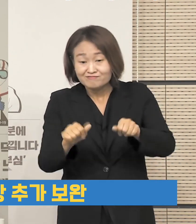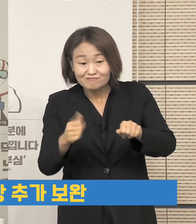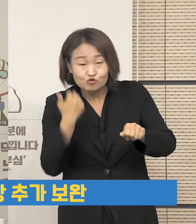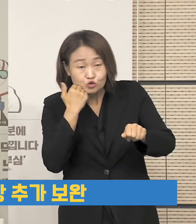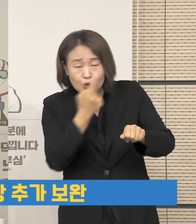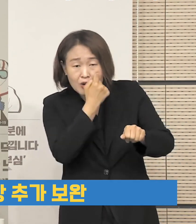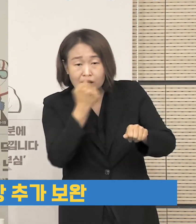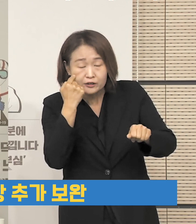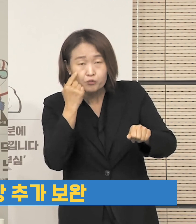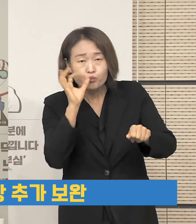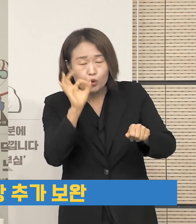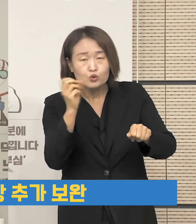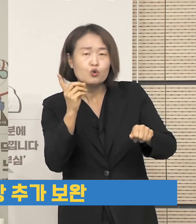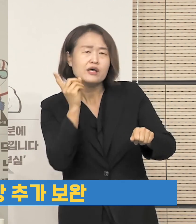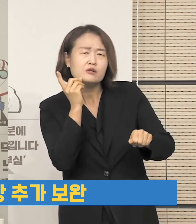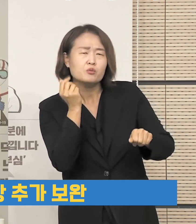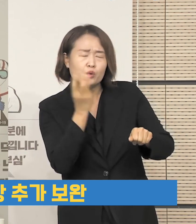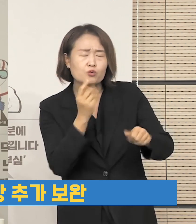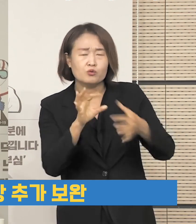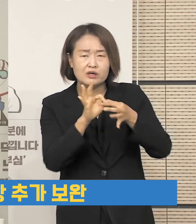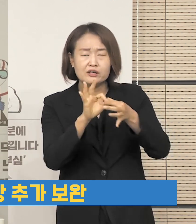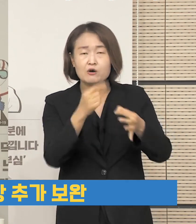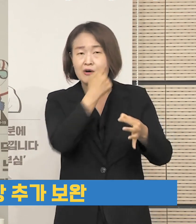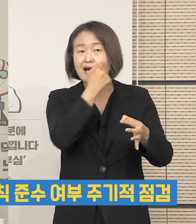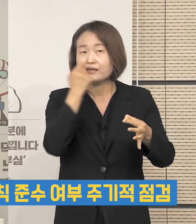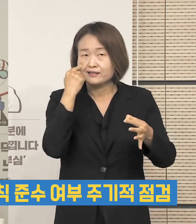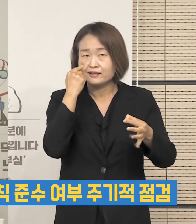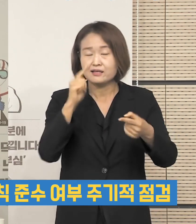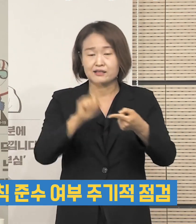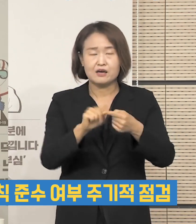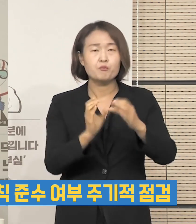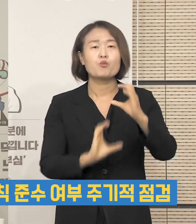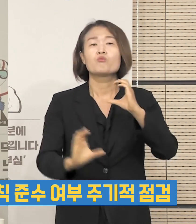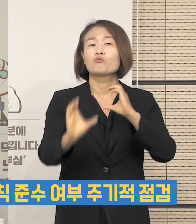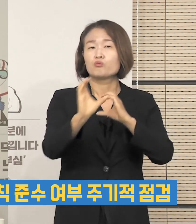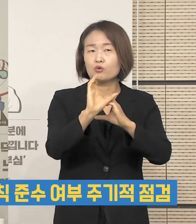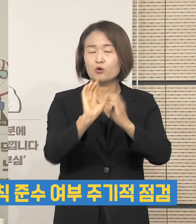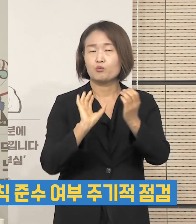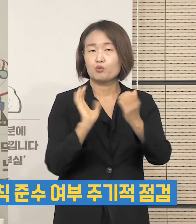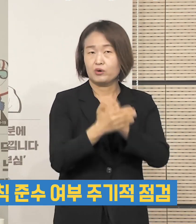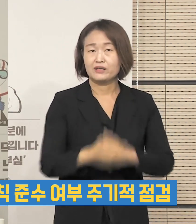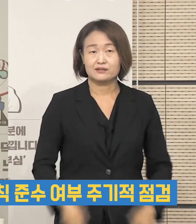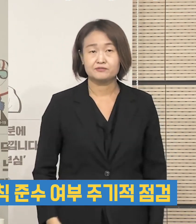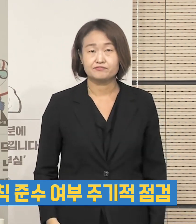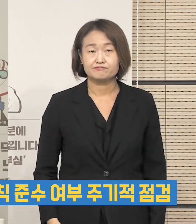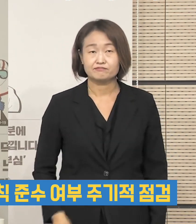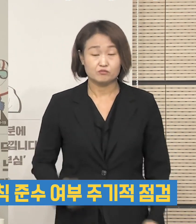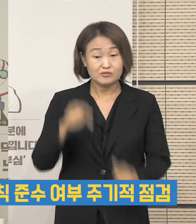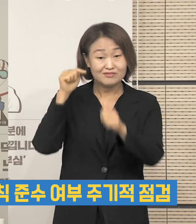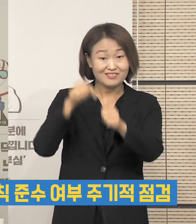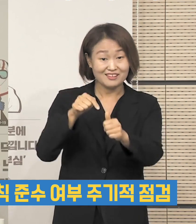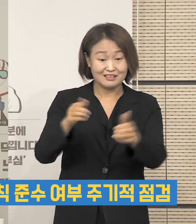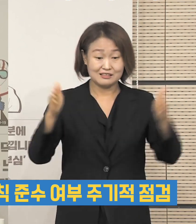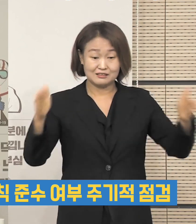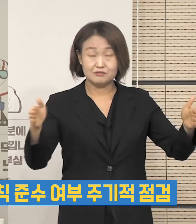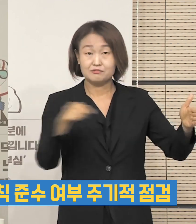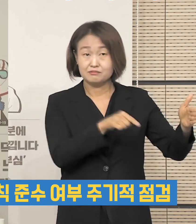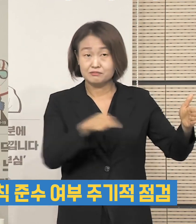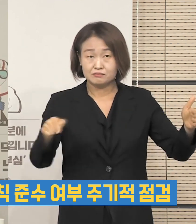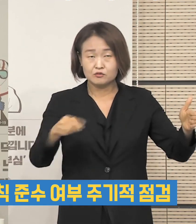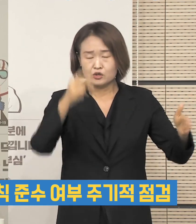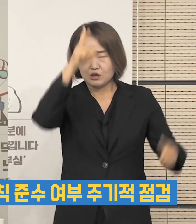같은 준수사항을 보완하였습니다. 각 지자체에서는 행정명령 시행 기간 동안